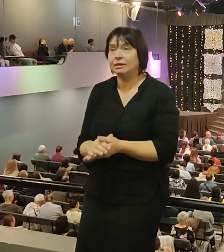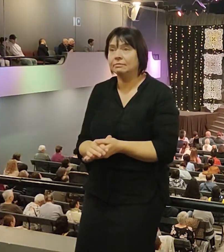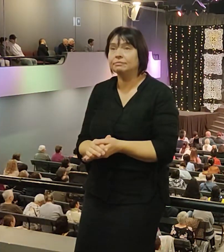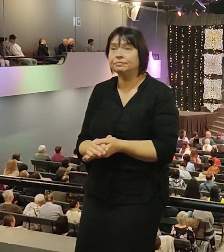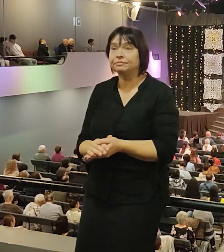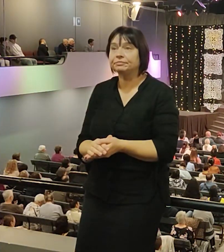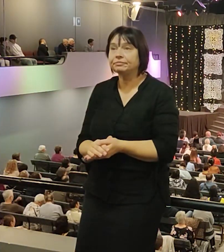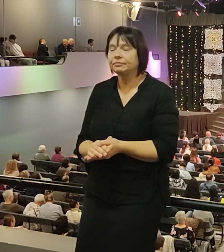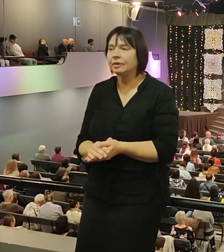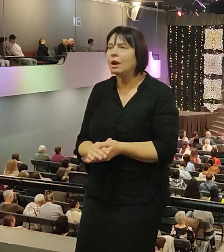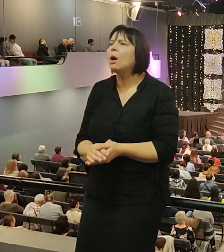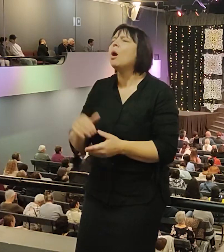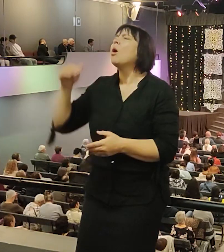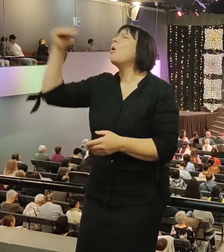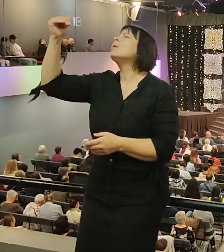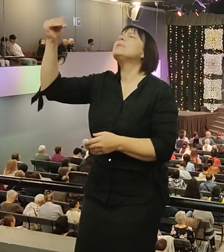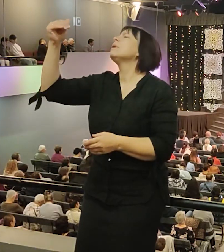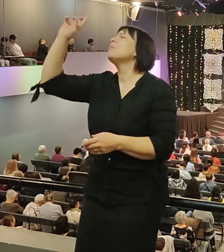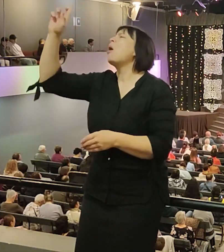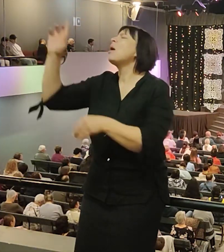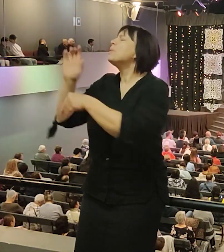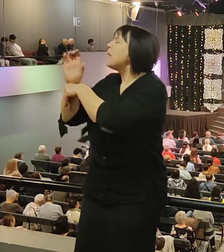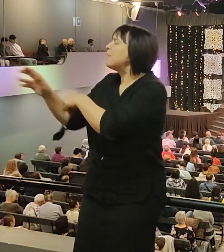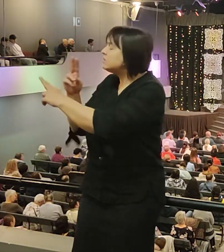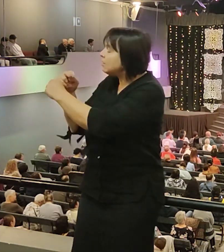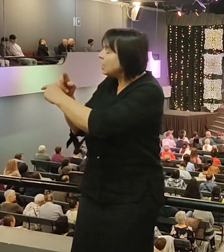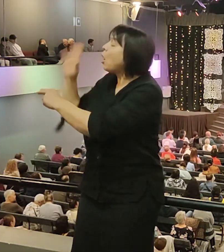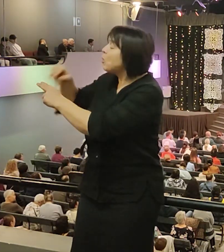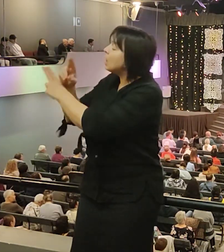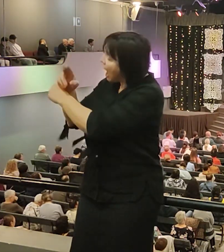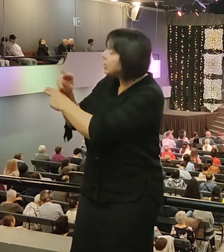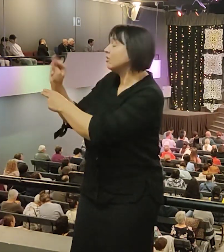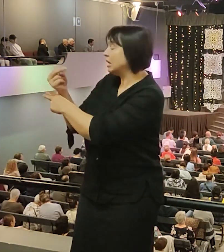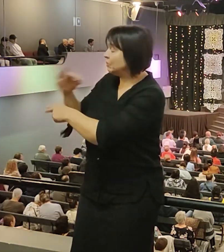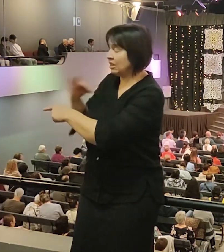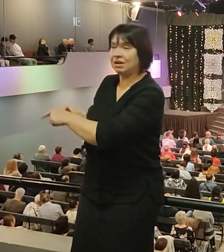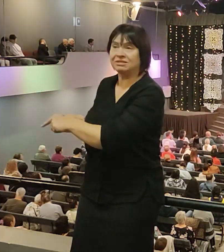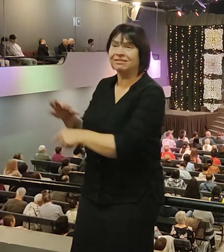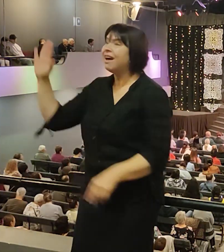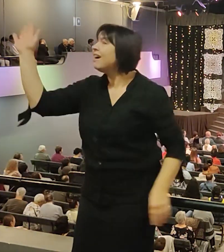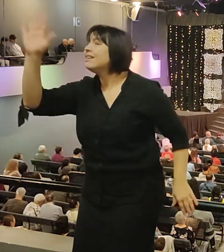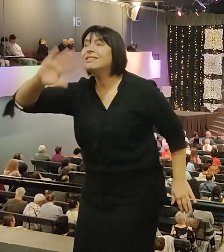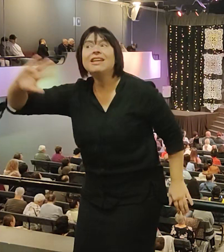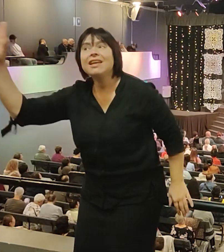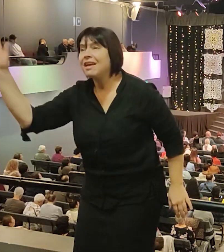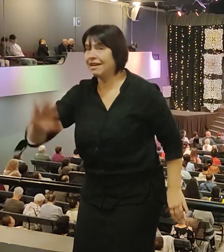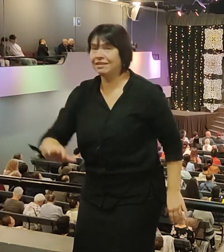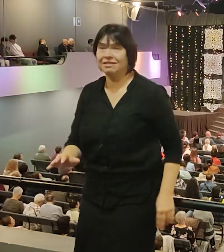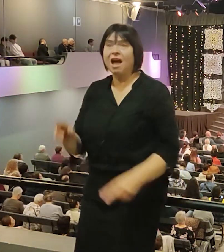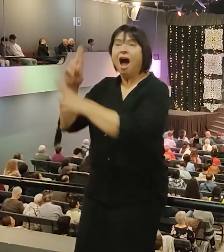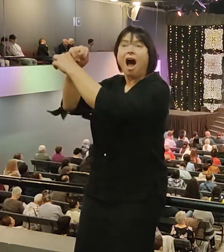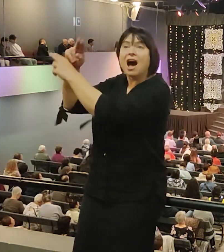Он не послал ангела, чтоб он воспитывал своего сына. Нет, он призвал Иосифа на это.